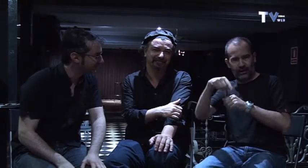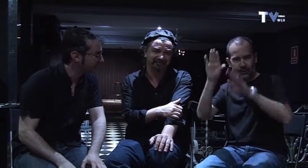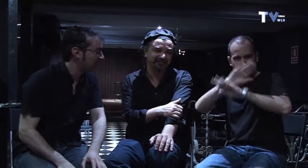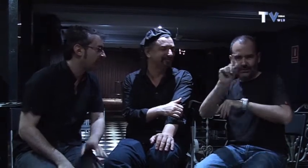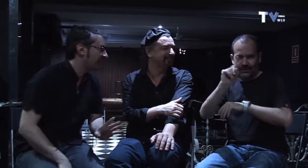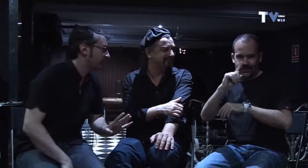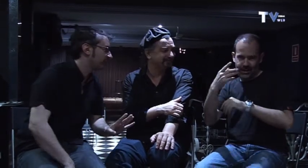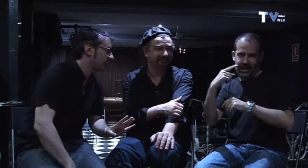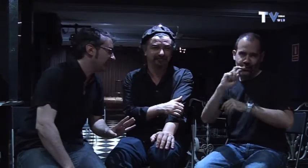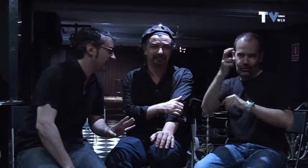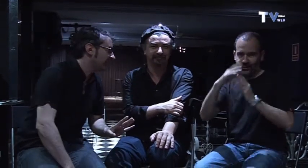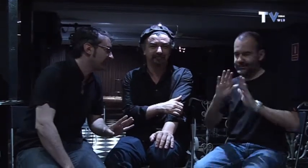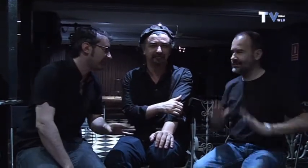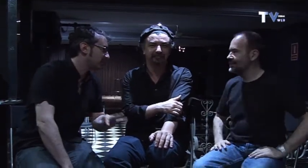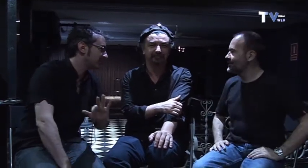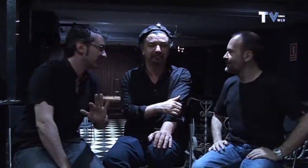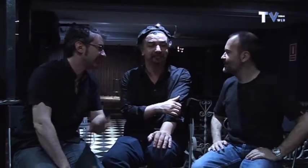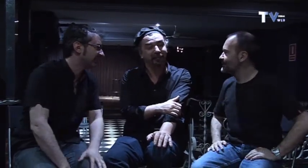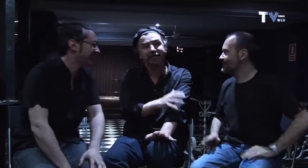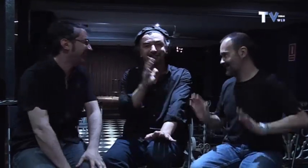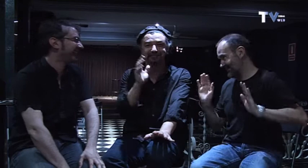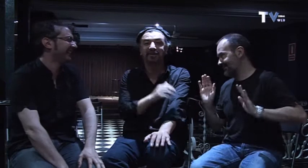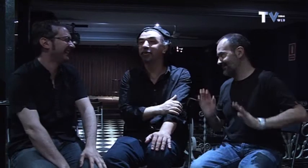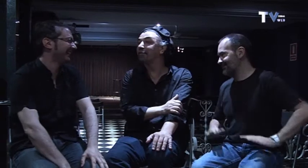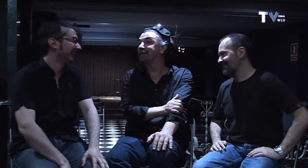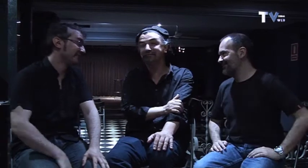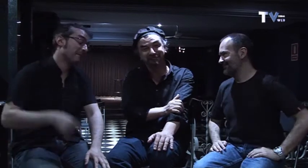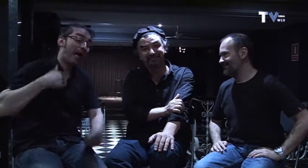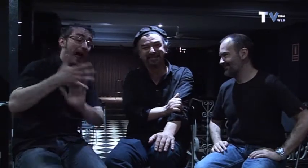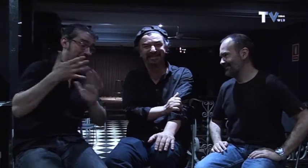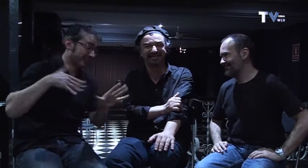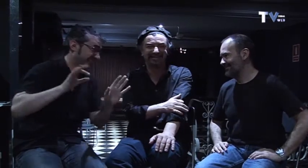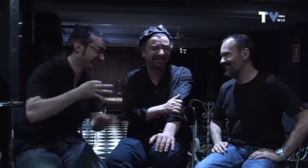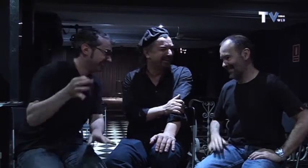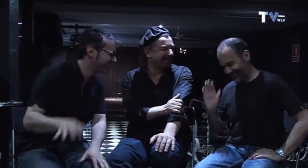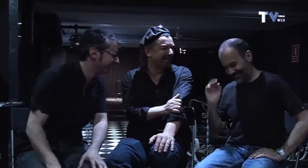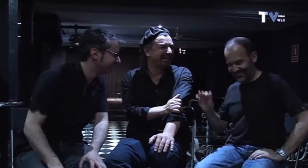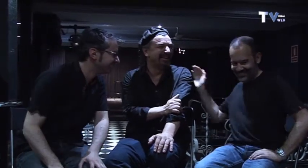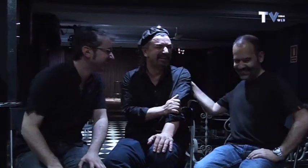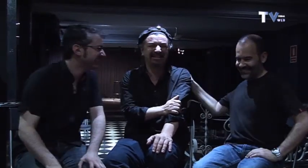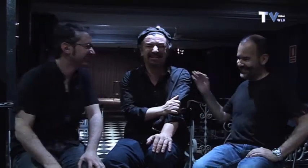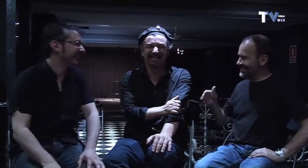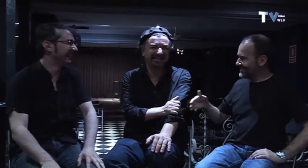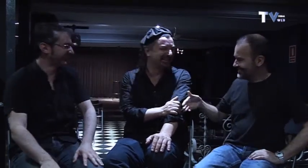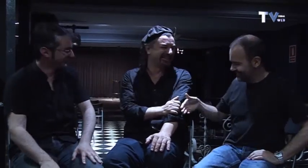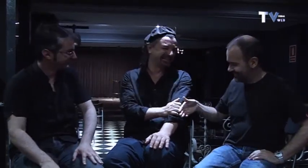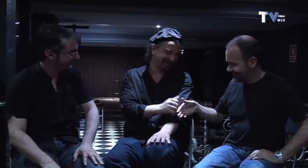pero aquí no puedes venir a dormir ¿eh? que de cada uno se desbota la sala se puede amolar de uno de cada uno vale gracias